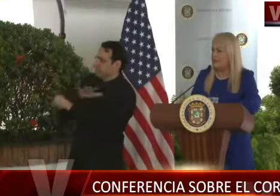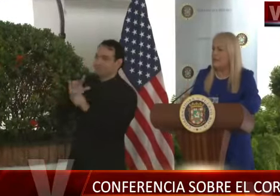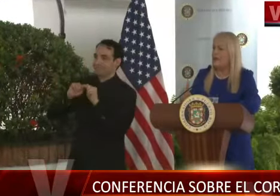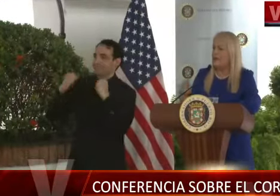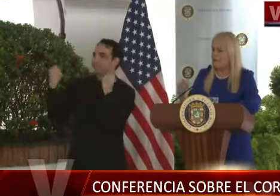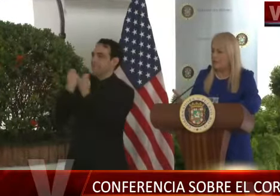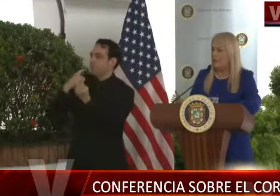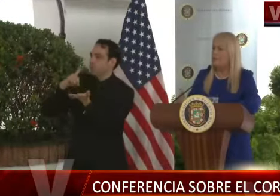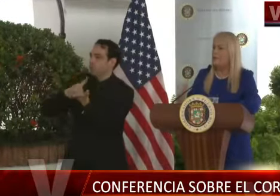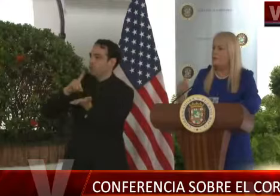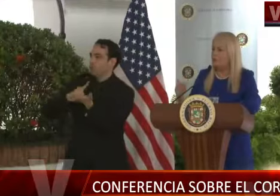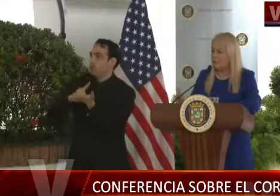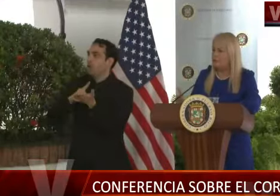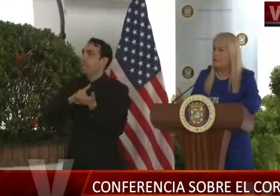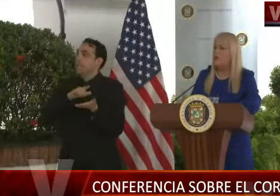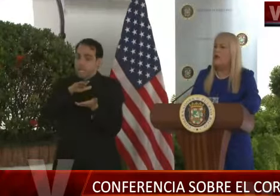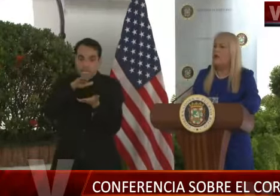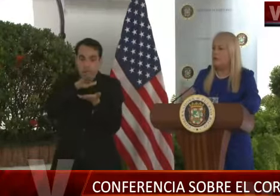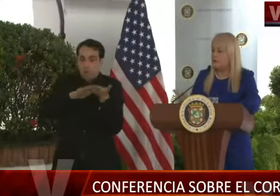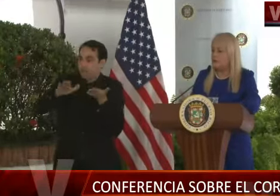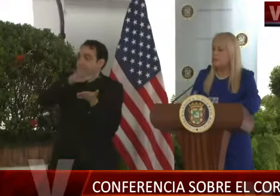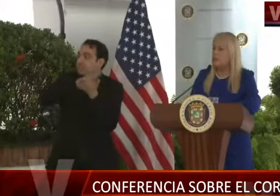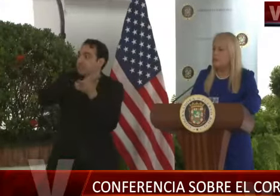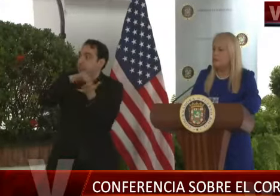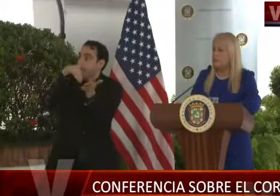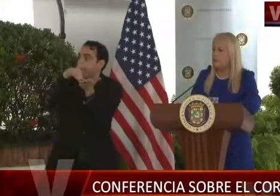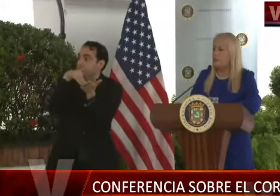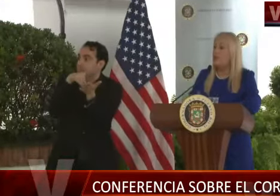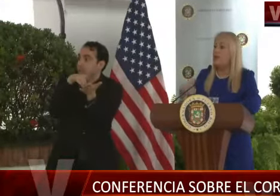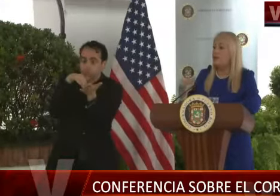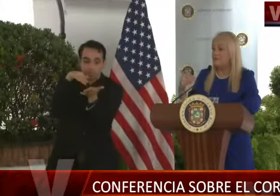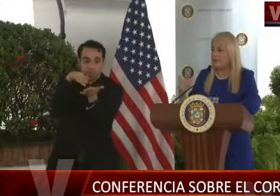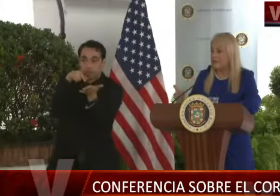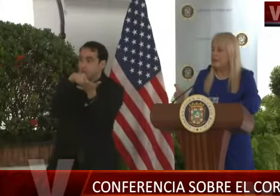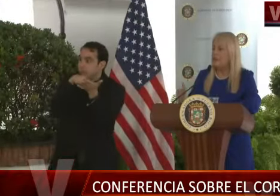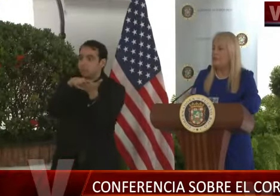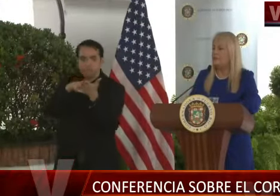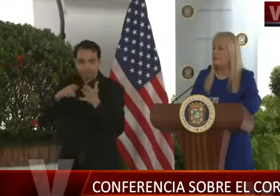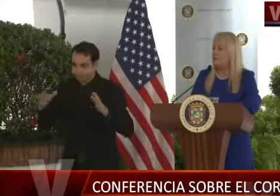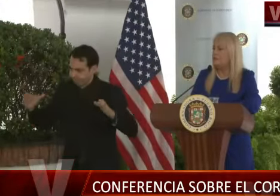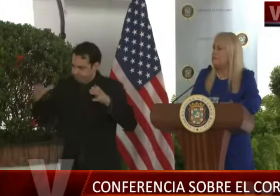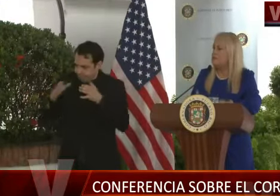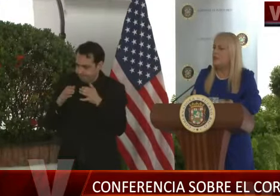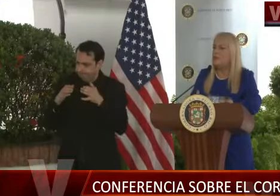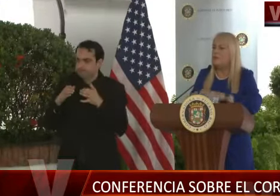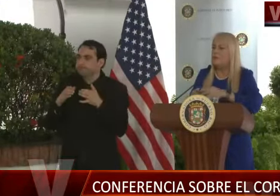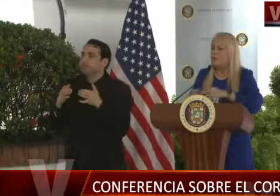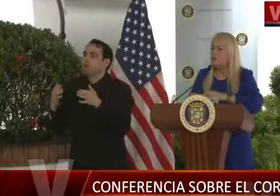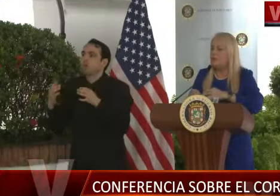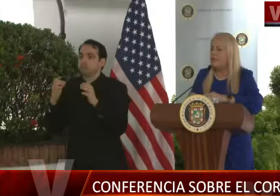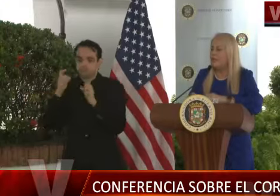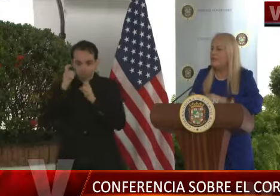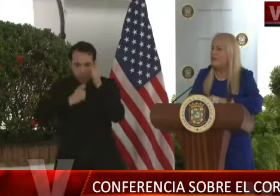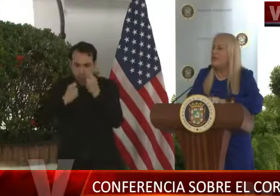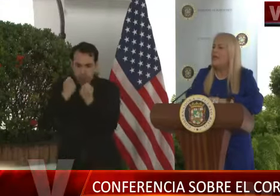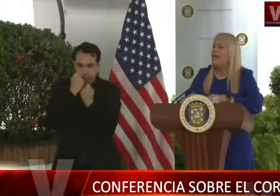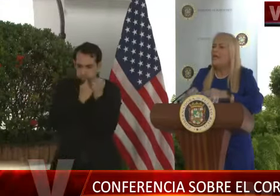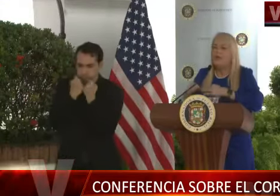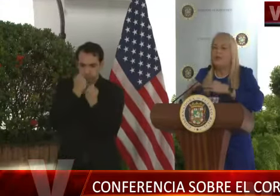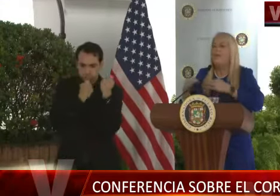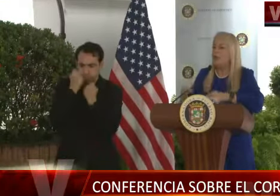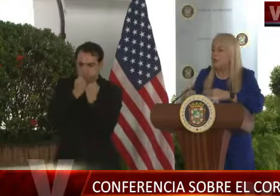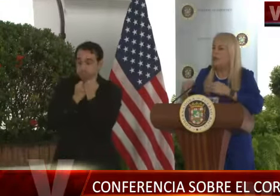ciencias médicas ayudando, aportando a las decisiones que se están tomando, a las estrategias que se van a estar haciendo. Así que creo que Puerto Rico tiene